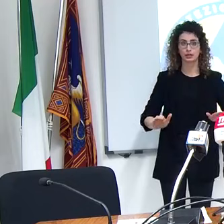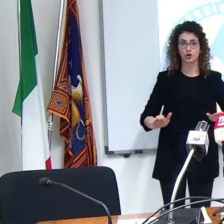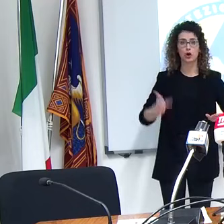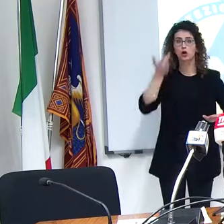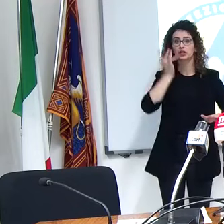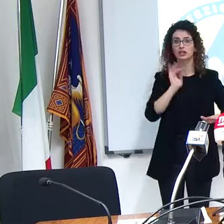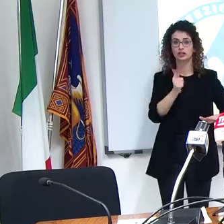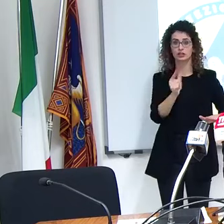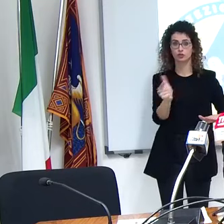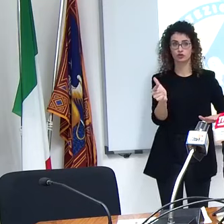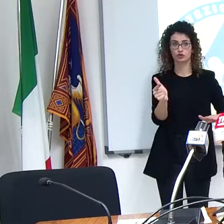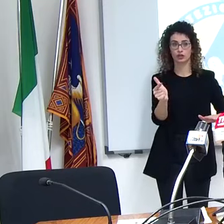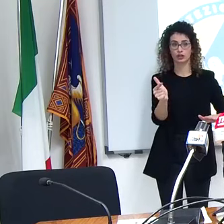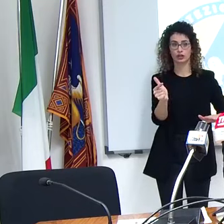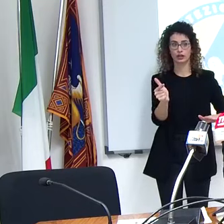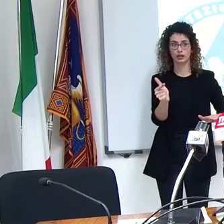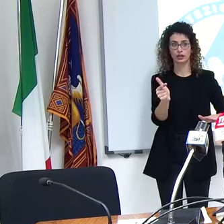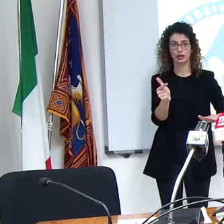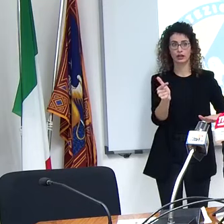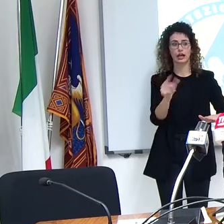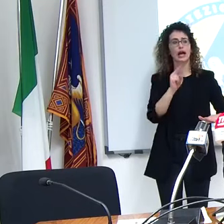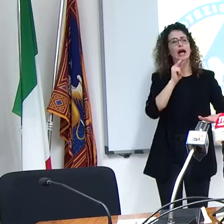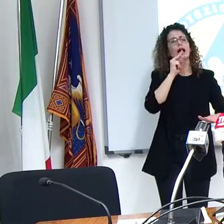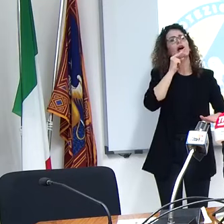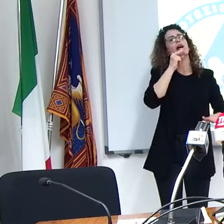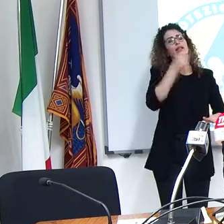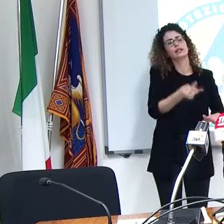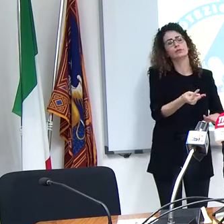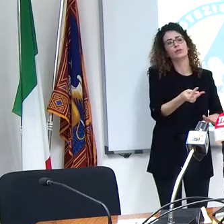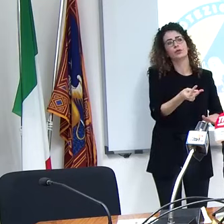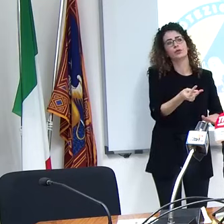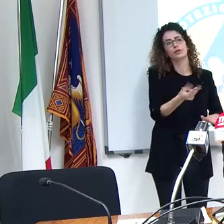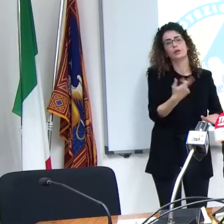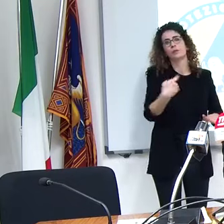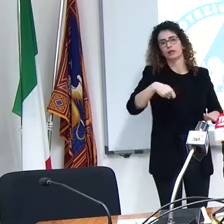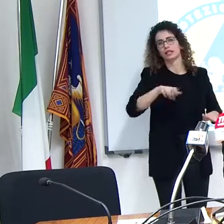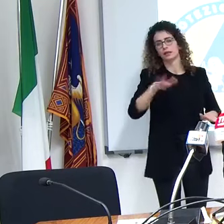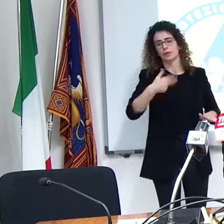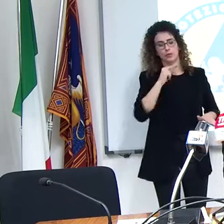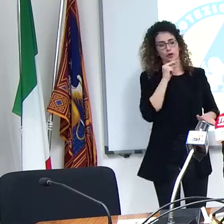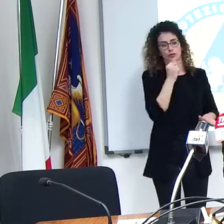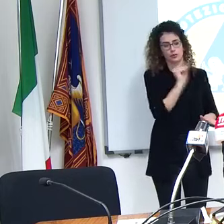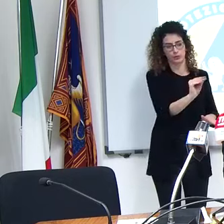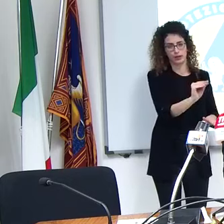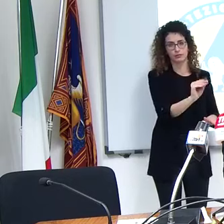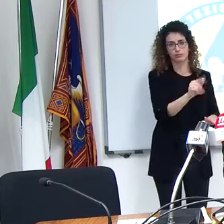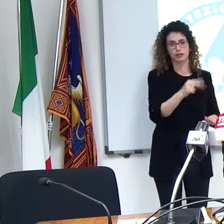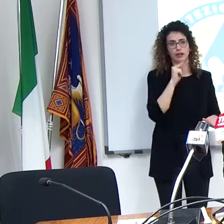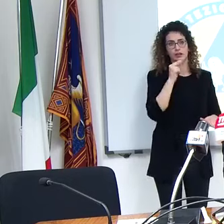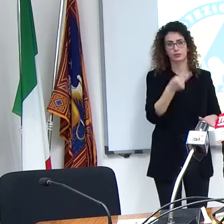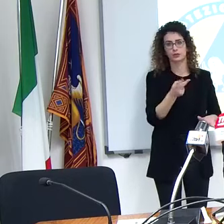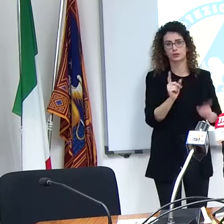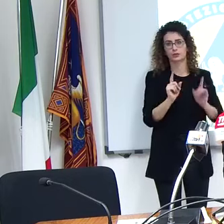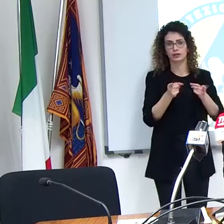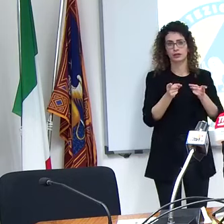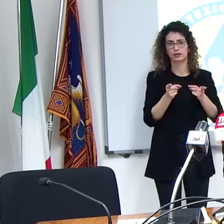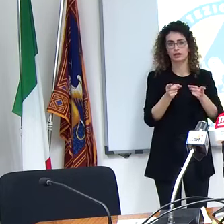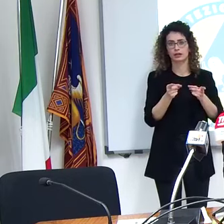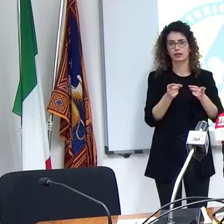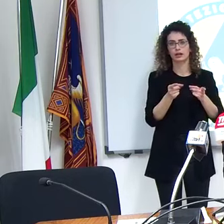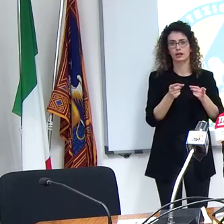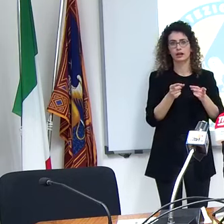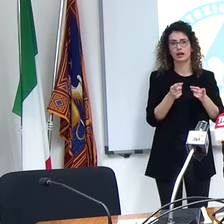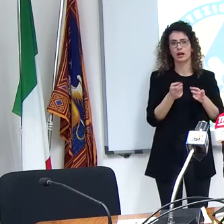cosa risponde alle famiglie in difficoltà questa era la domanda per il Presidente ma poi l'ho fatta a lei è una domanda che investe per metà al